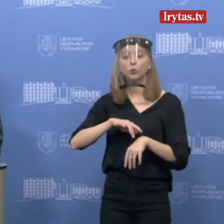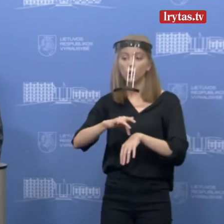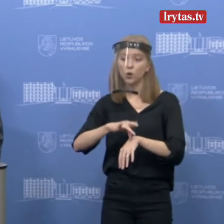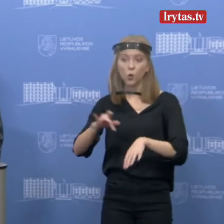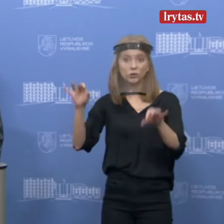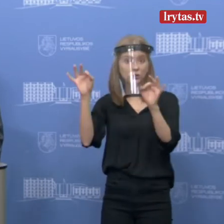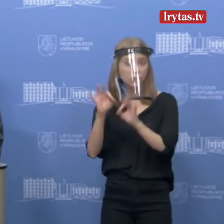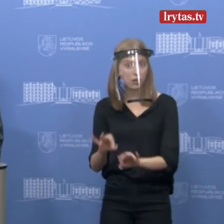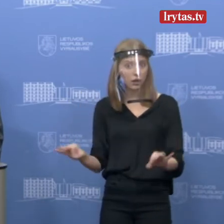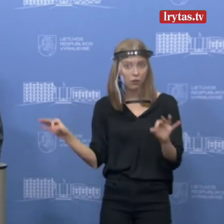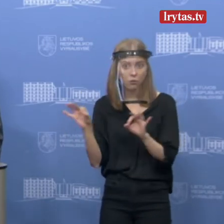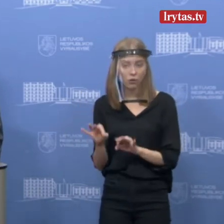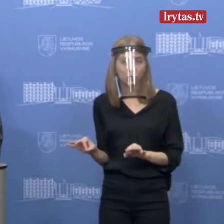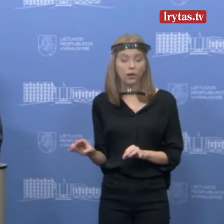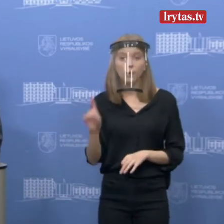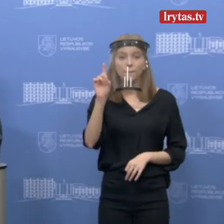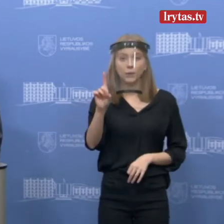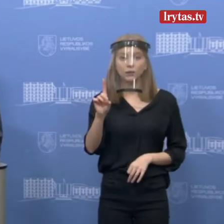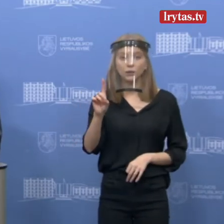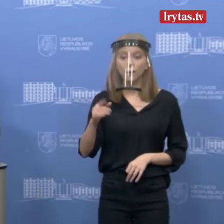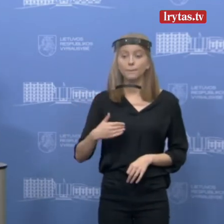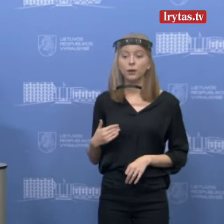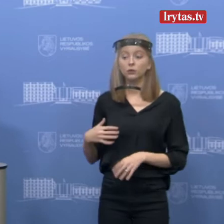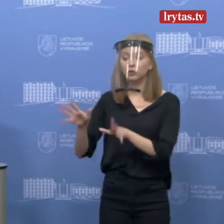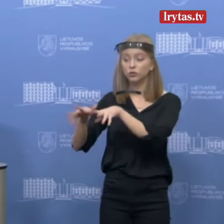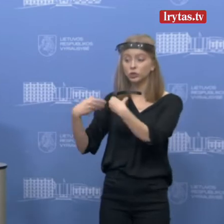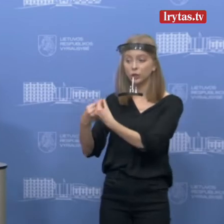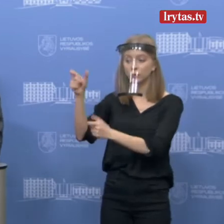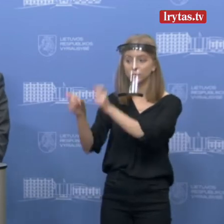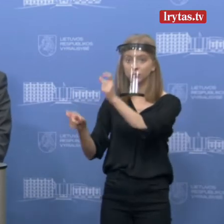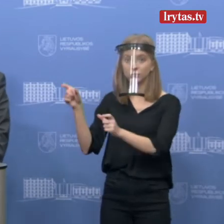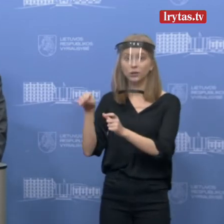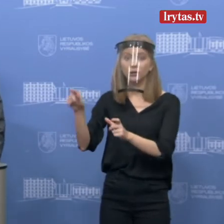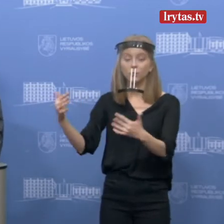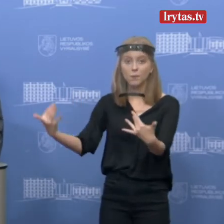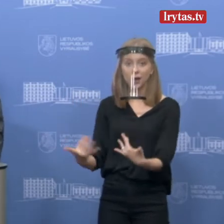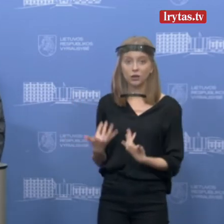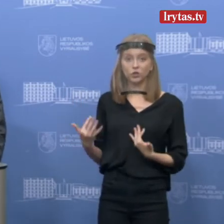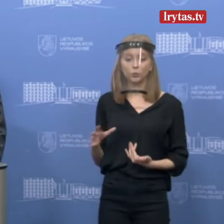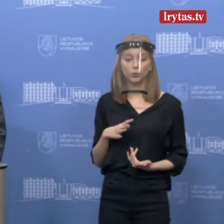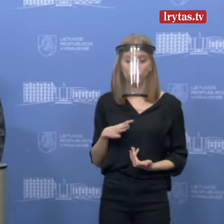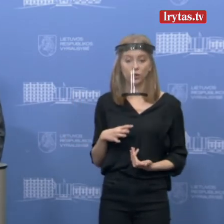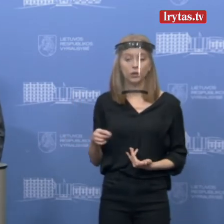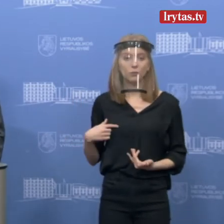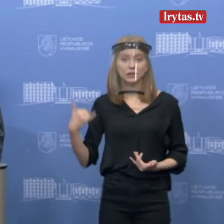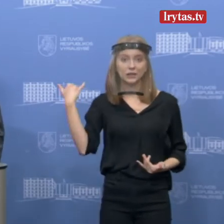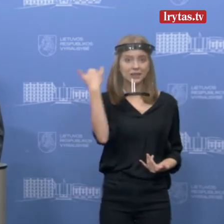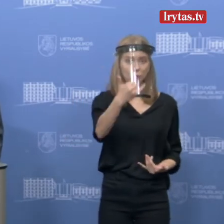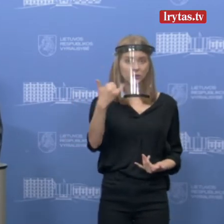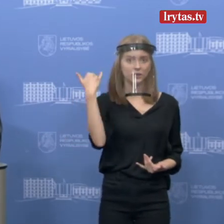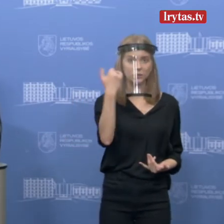jaučiau pareigą prieš kolegas, kadangi mano šeimos nariai prasirgo peršalimo lygomis ir skambinam ne kartą